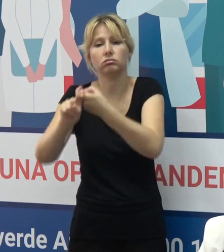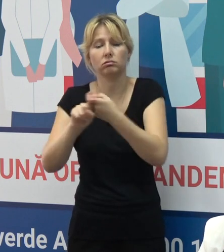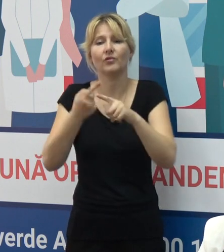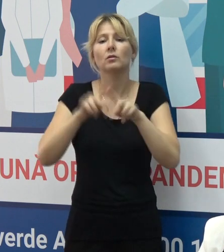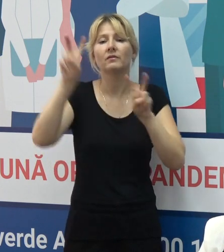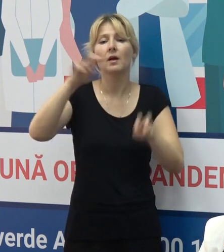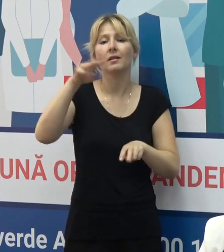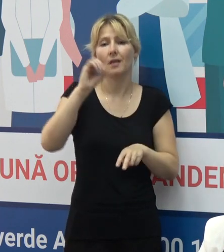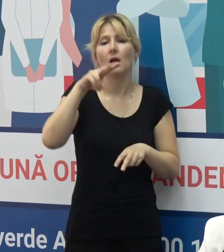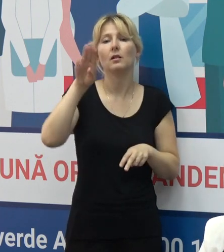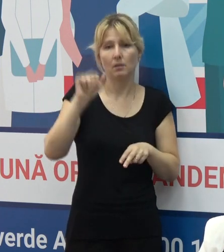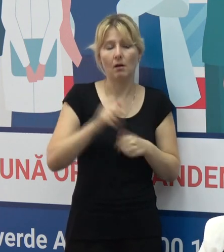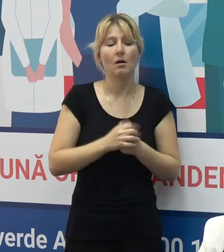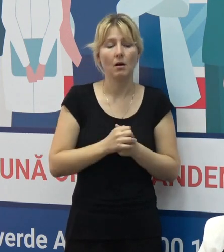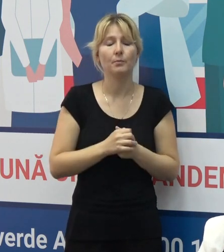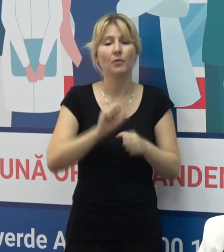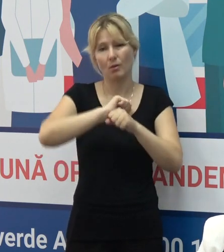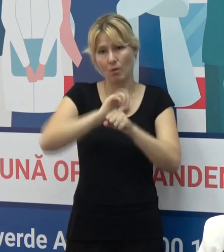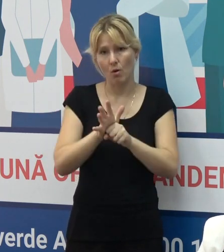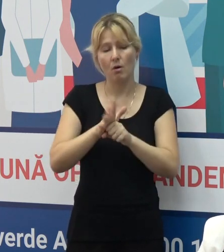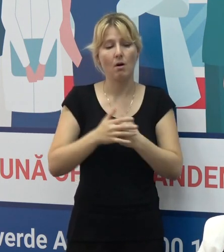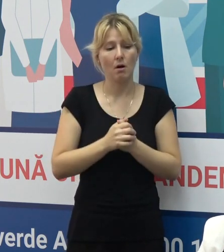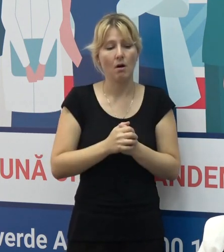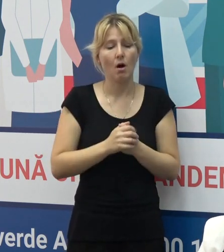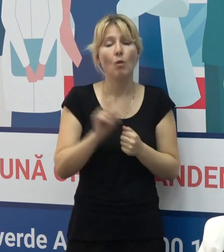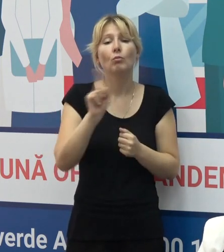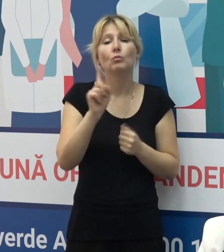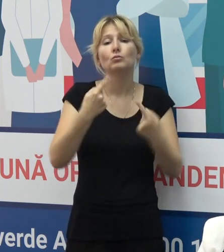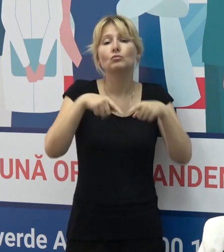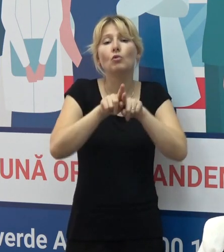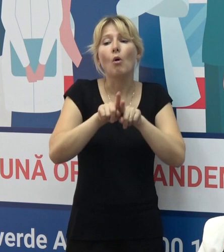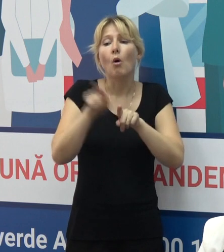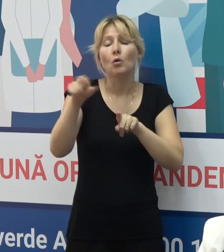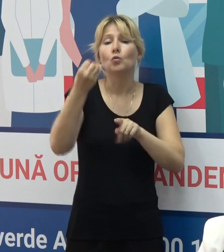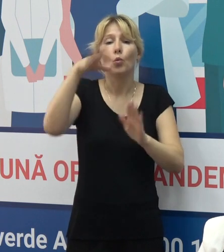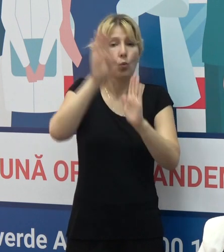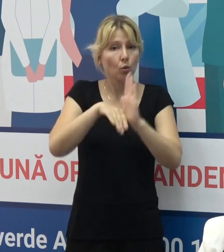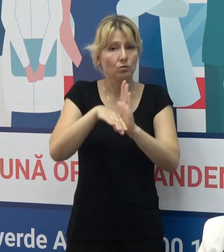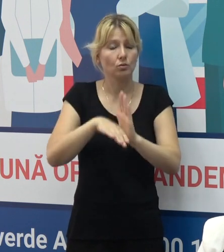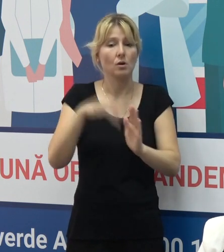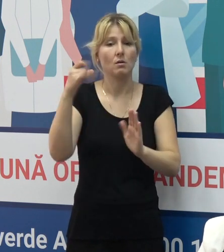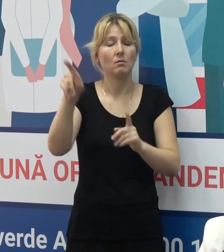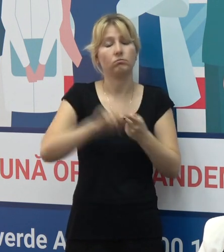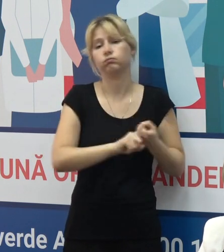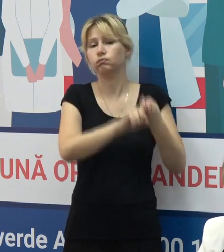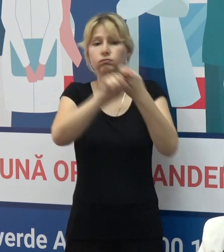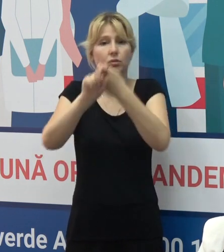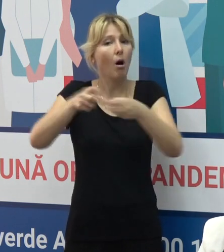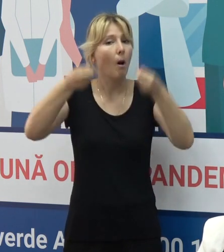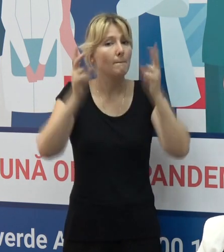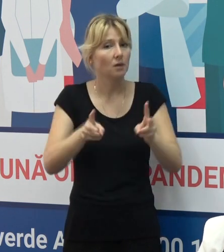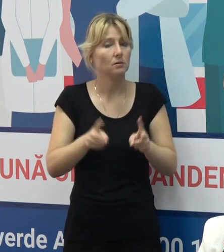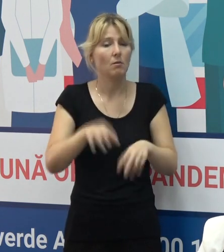Delta a coronavirusului, precum că este mai contagios, duce la boală mai